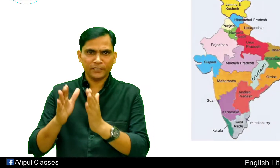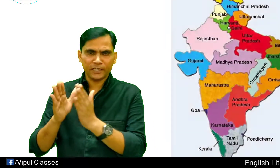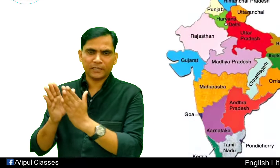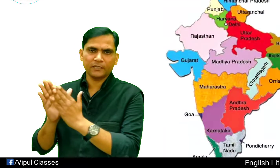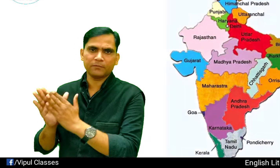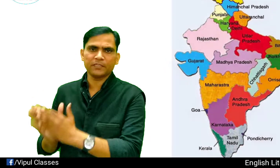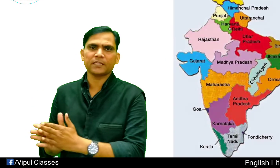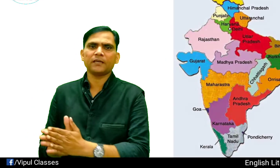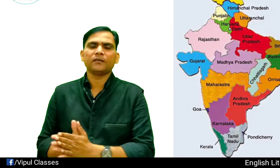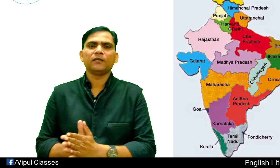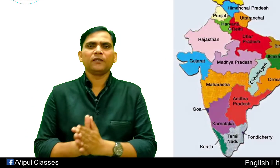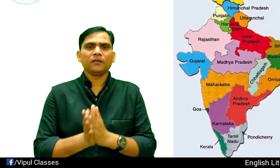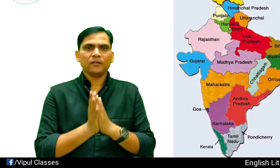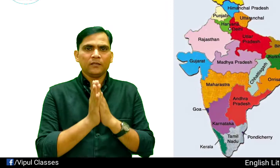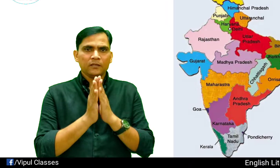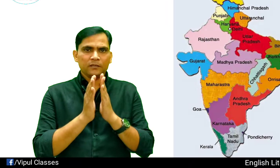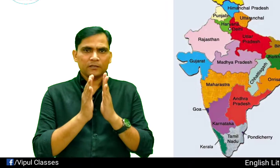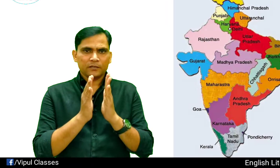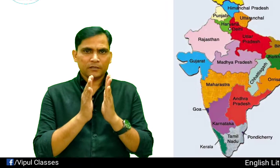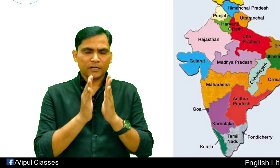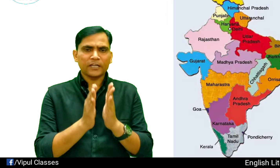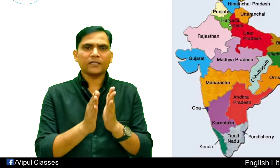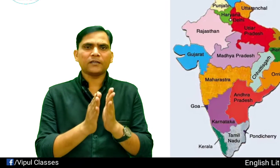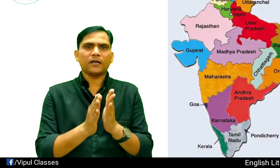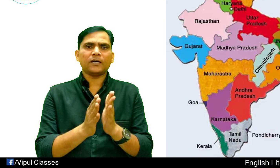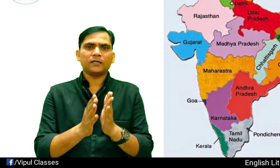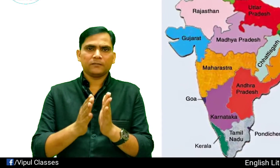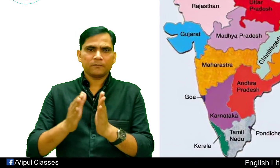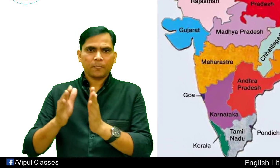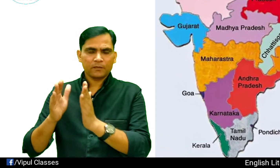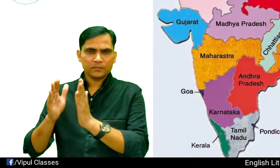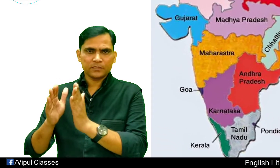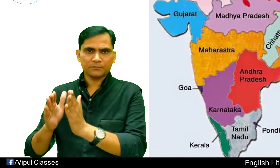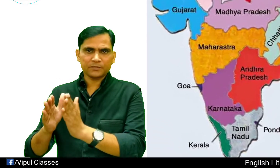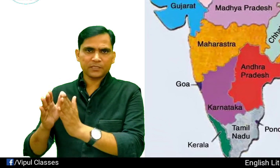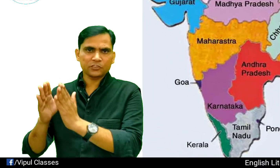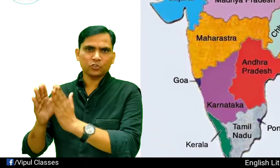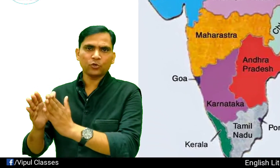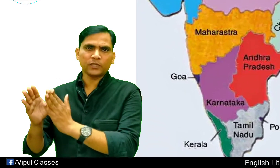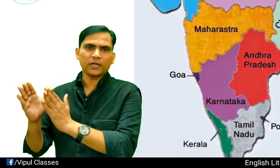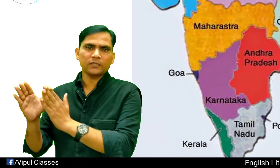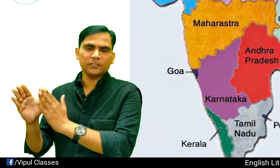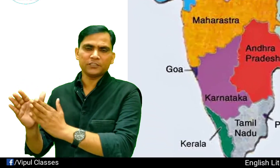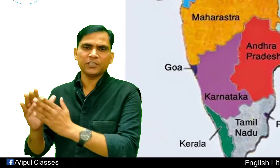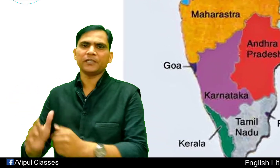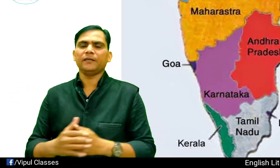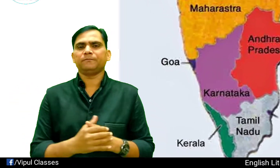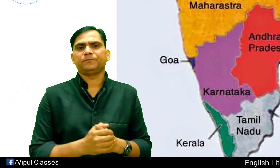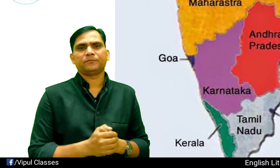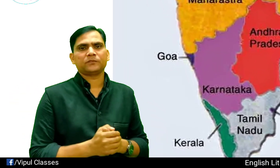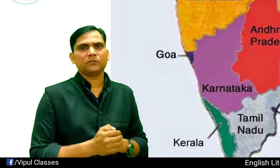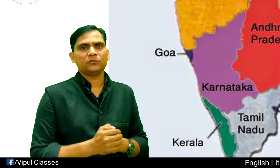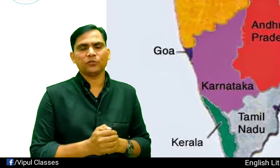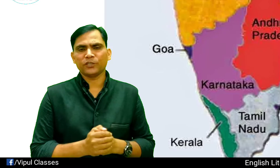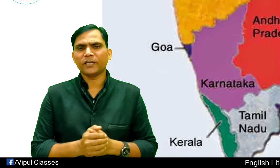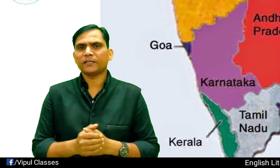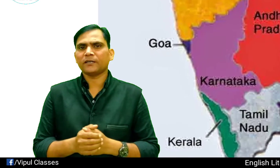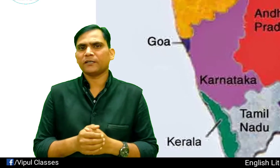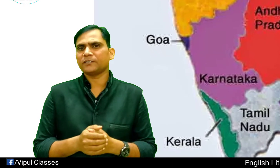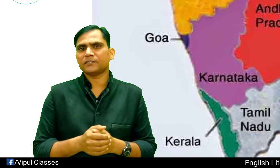इंडिया का एक प्लेस है करनाटक का सबसे छोटा डिस्टिक है तो करनाटक के